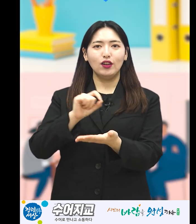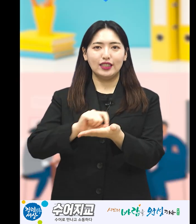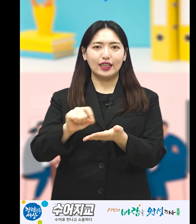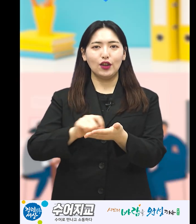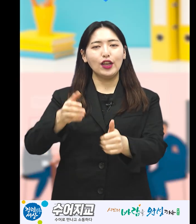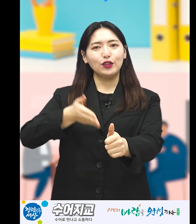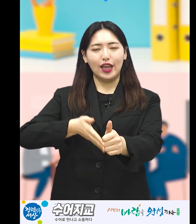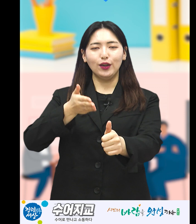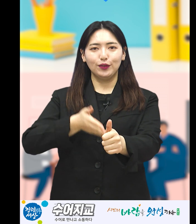작성해주세요.